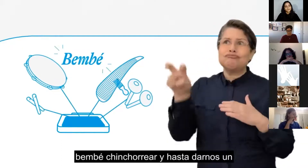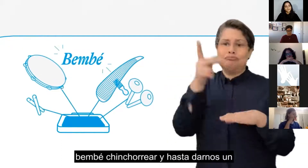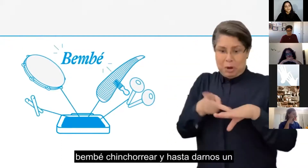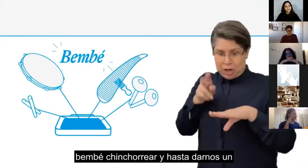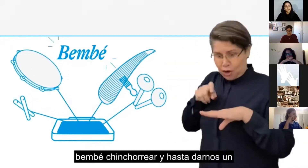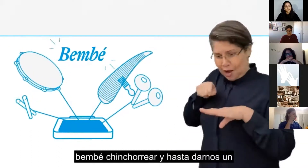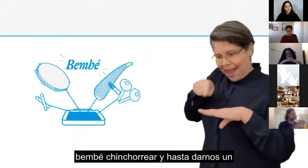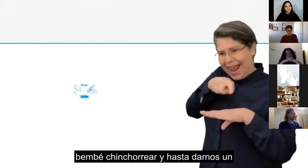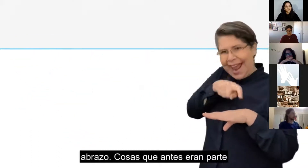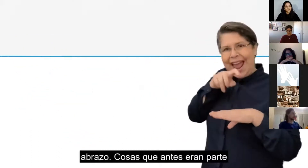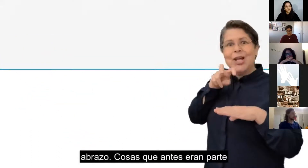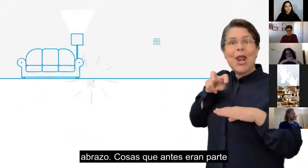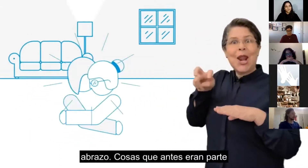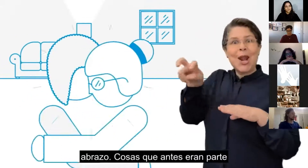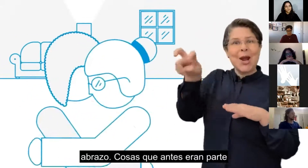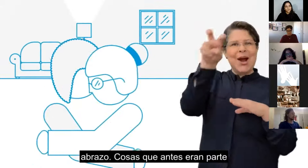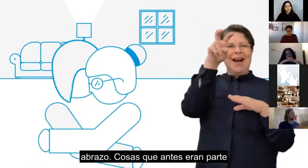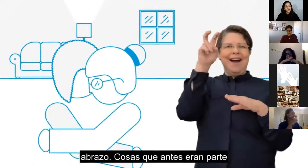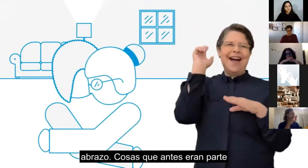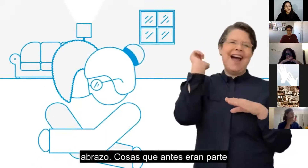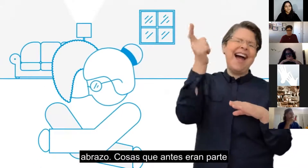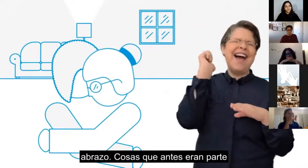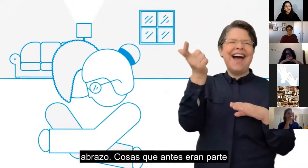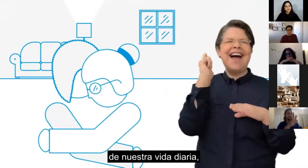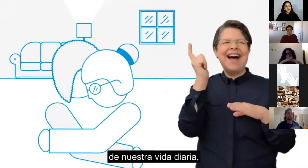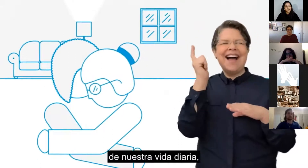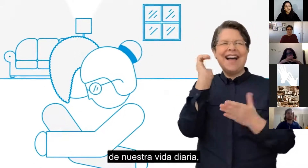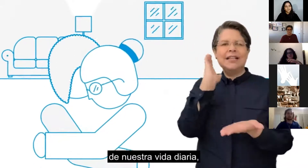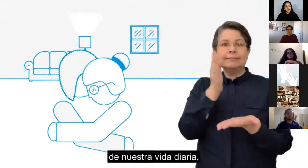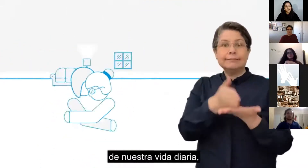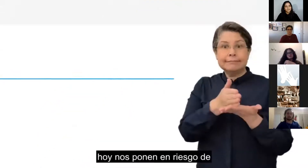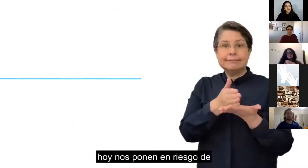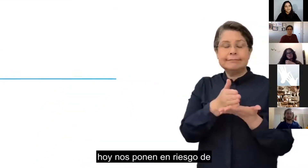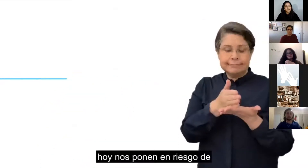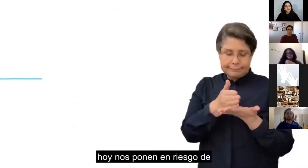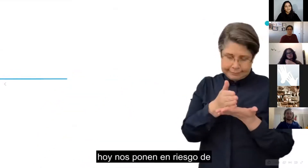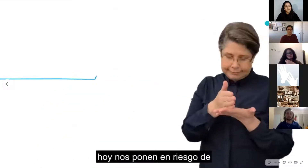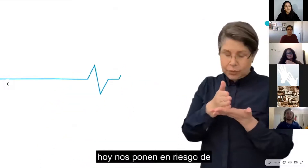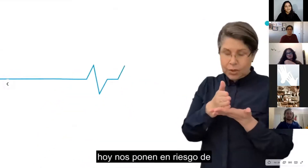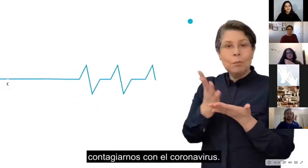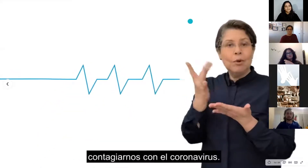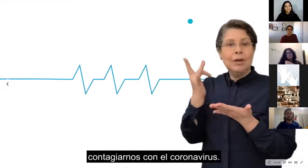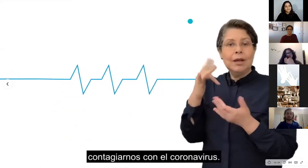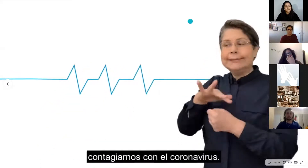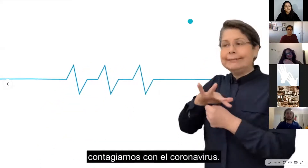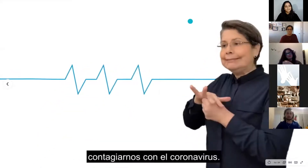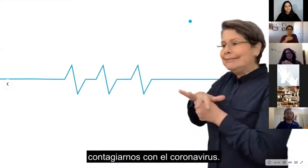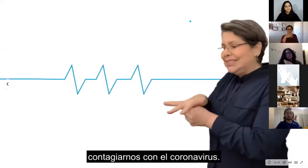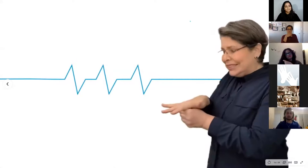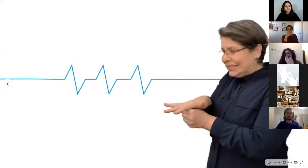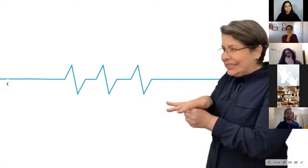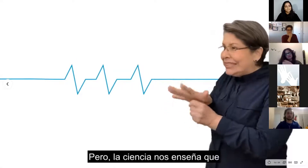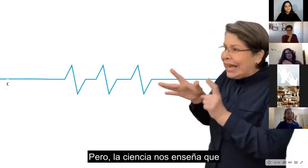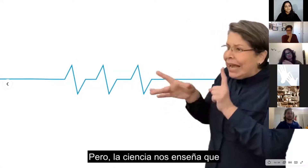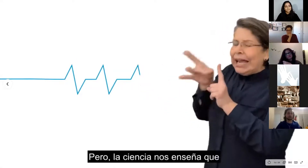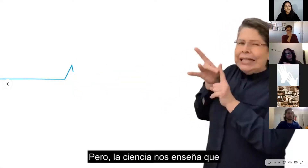chinchorrear y hasta darnos un abrazo. Cosas que antes eran parte de nuestra vida diaria, hoy nos ponen en riesgo de contagiarnos con el coronavirus.